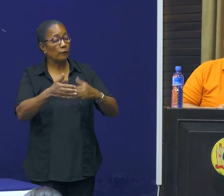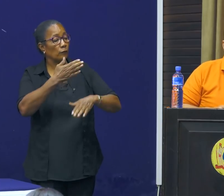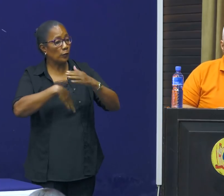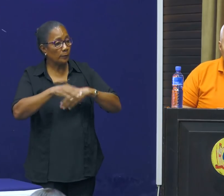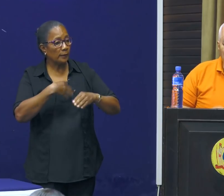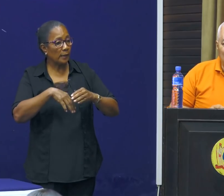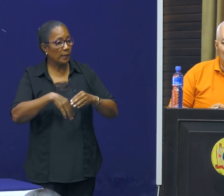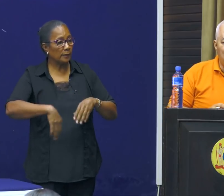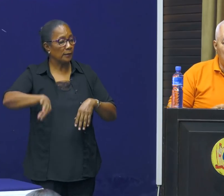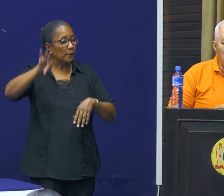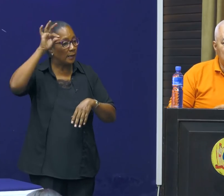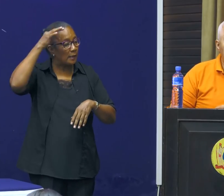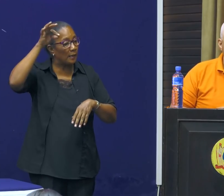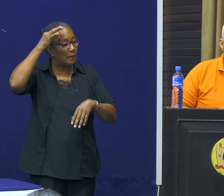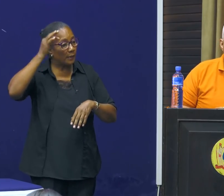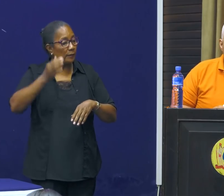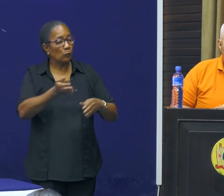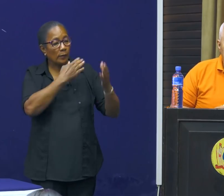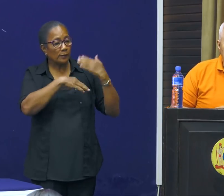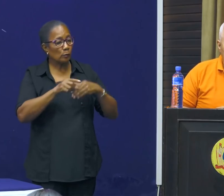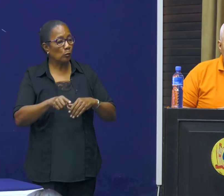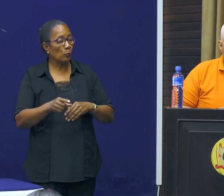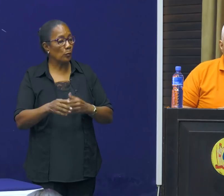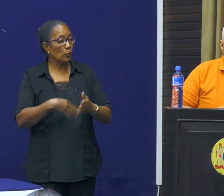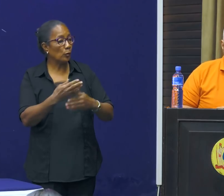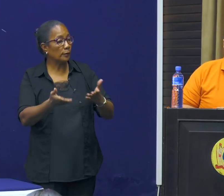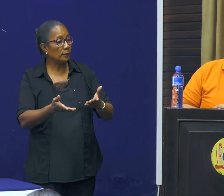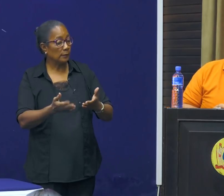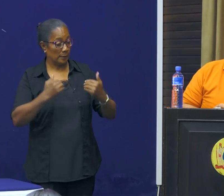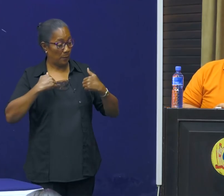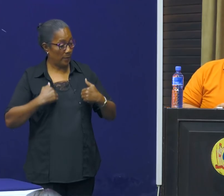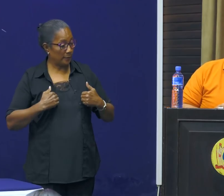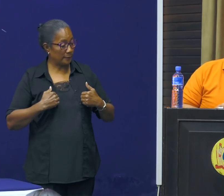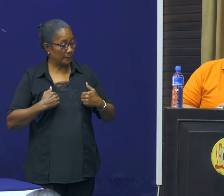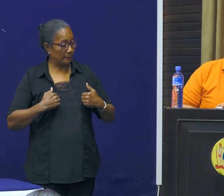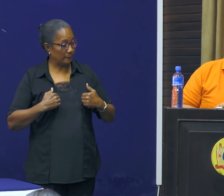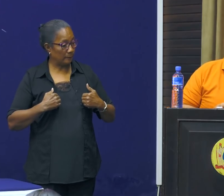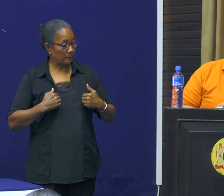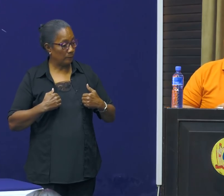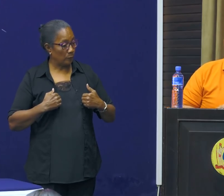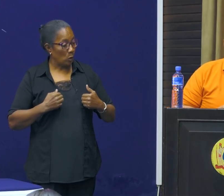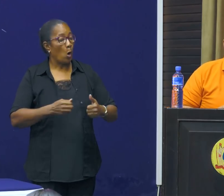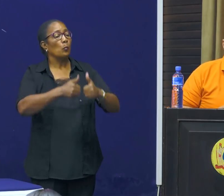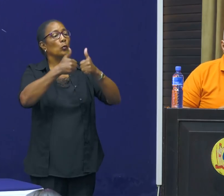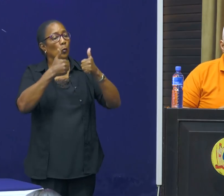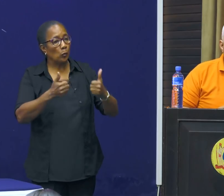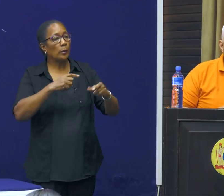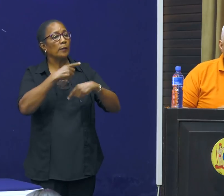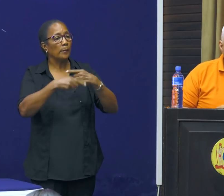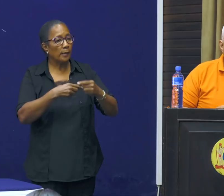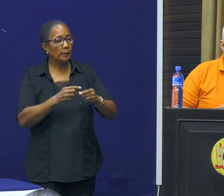lerende uit de gevallen daarvoor, zijn de mensen op een hele goede manier